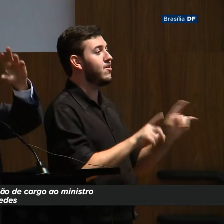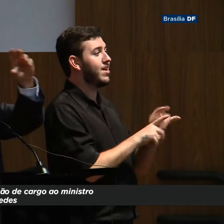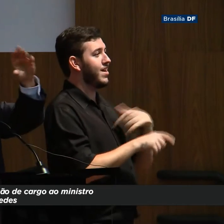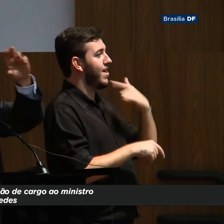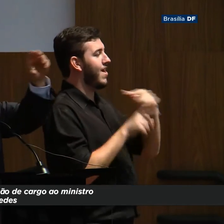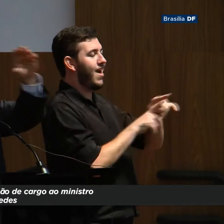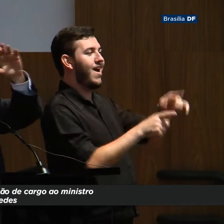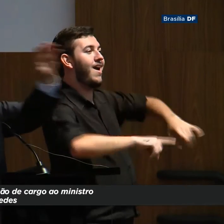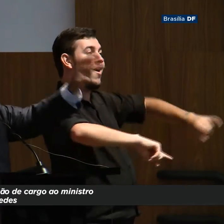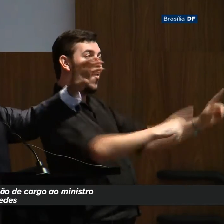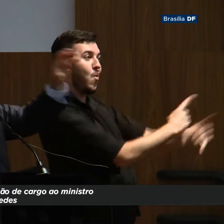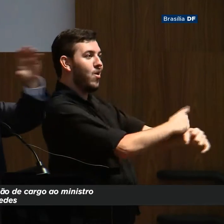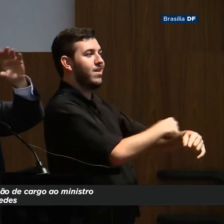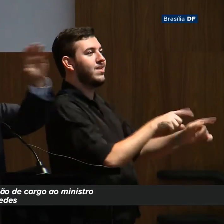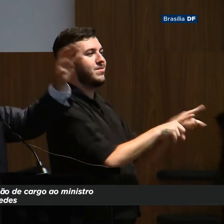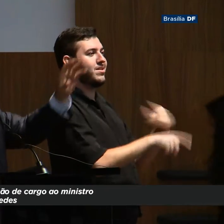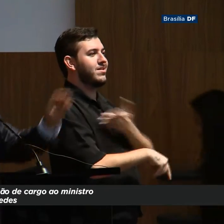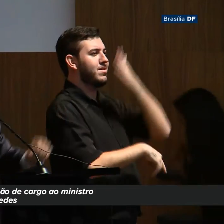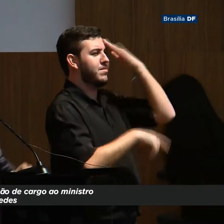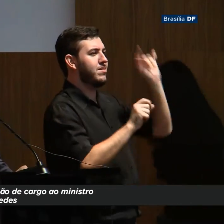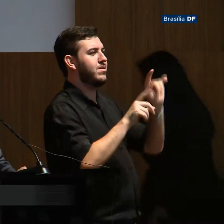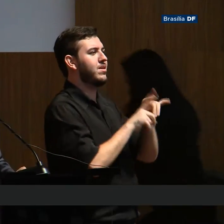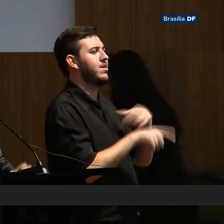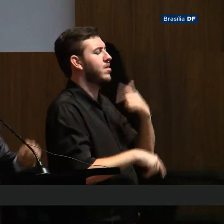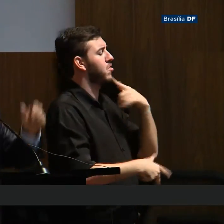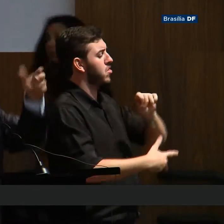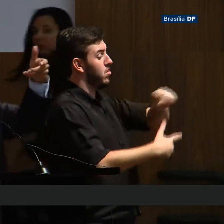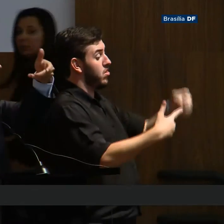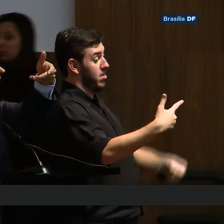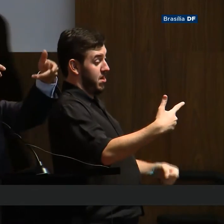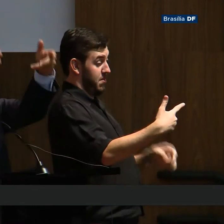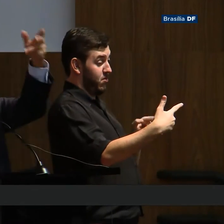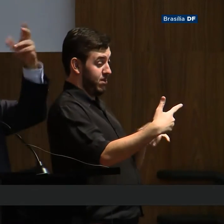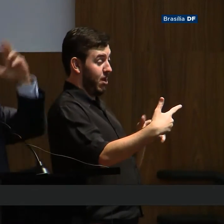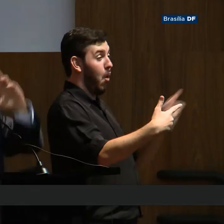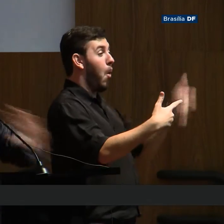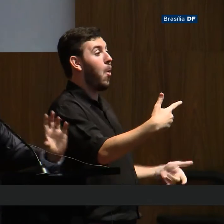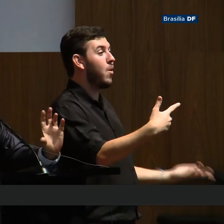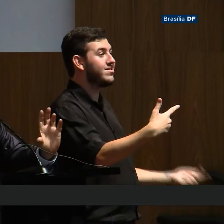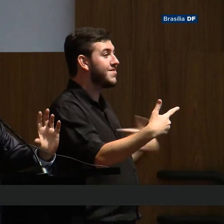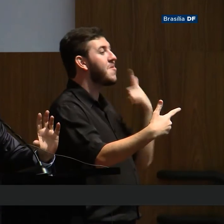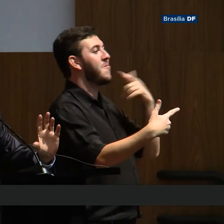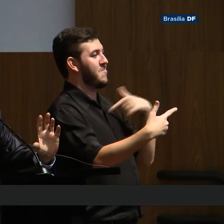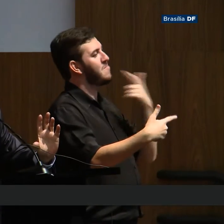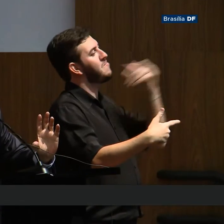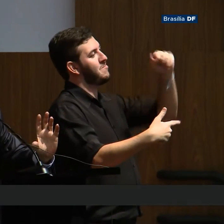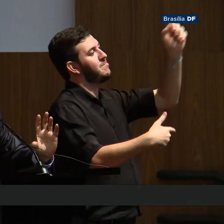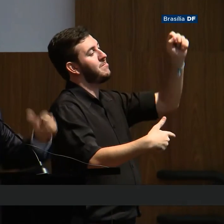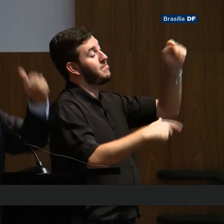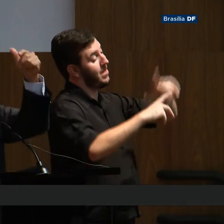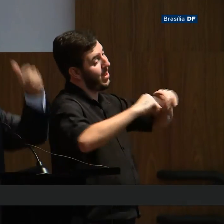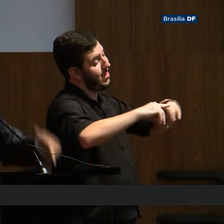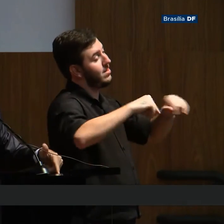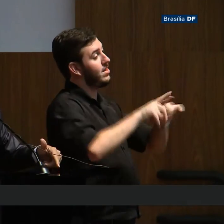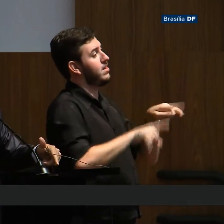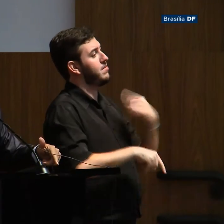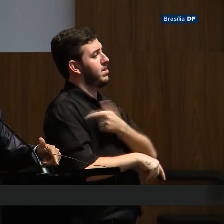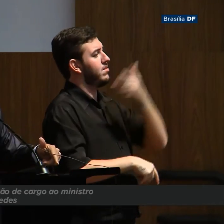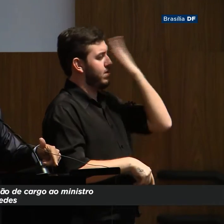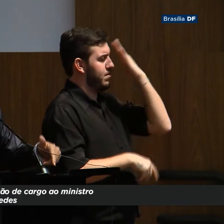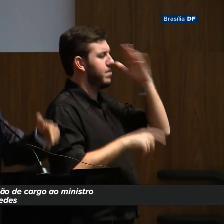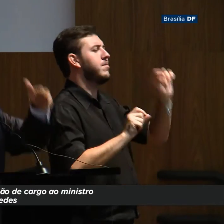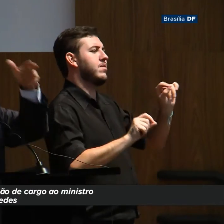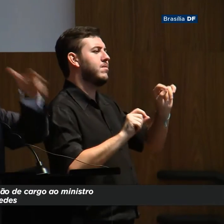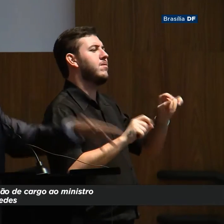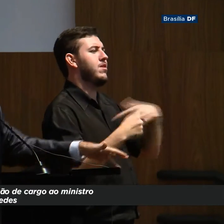Os poderes, recursos e atribuições estão em Brasília. E a nossa ideia é virar essa pirâmide e botá-la direito. Os recursos têm que descer,